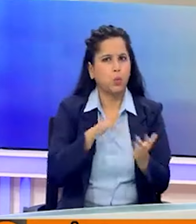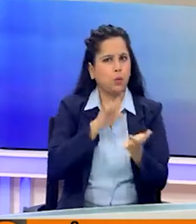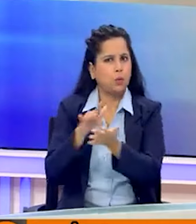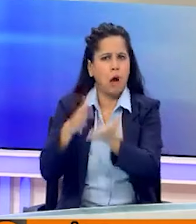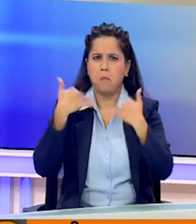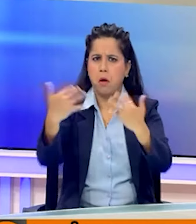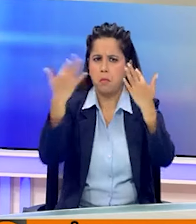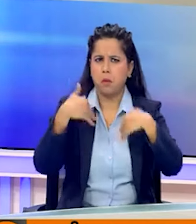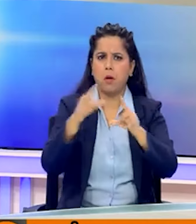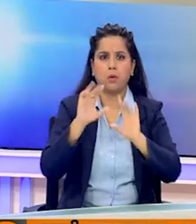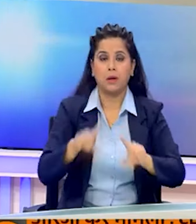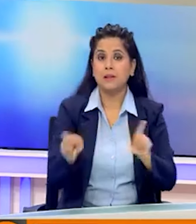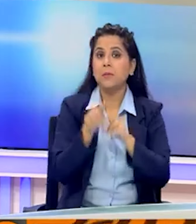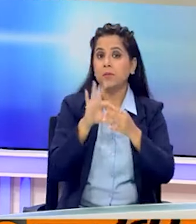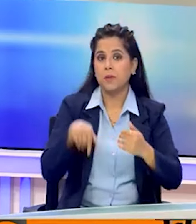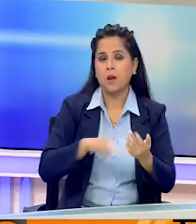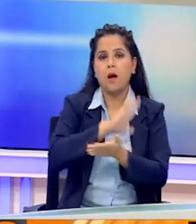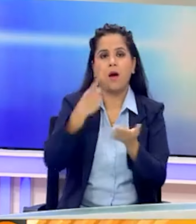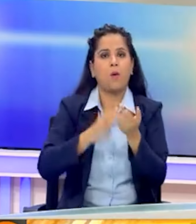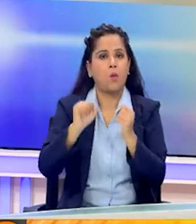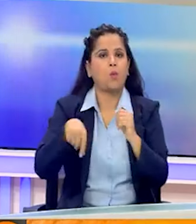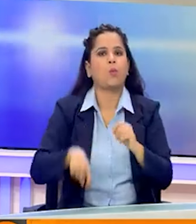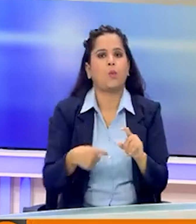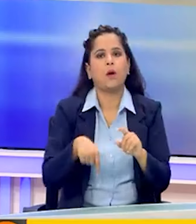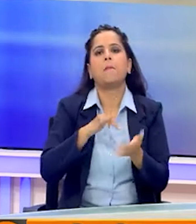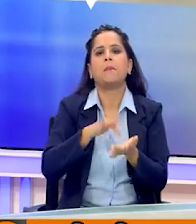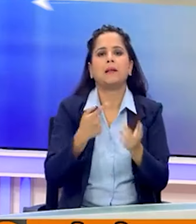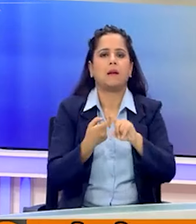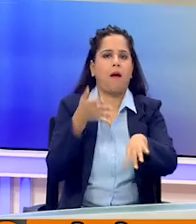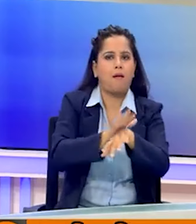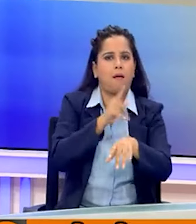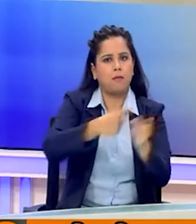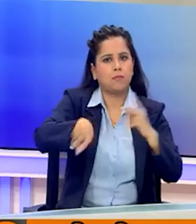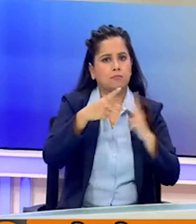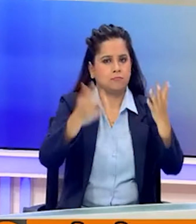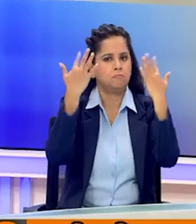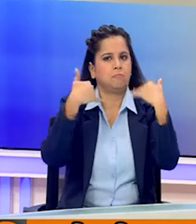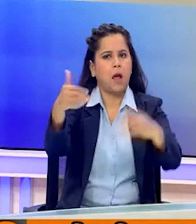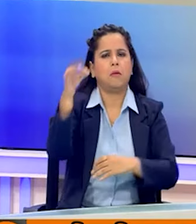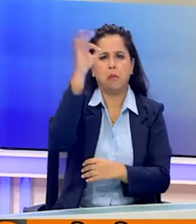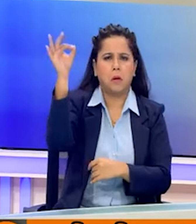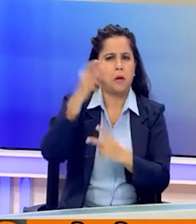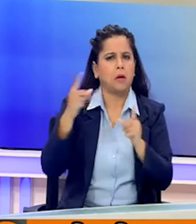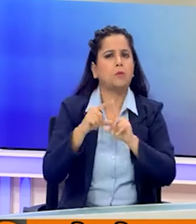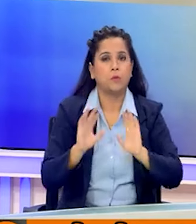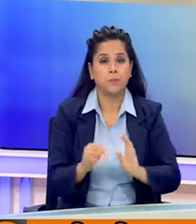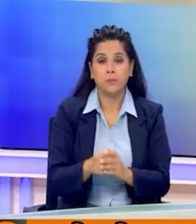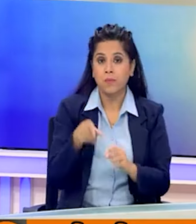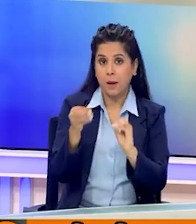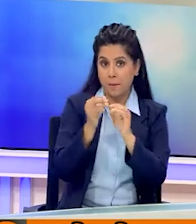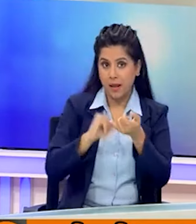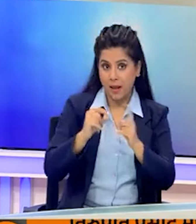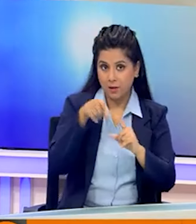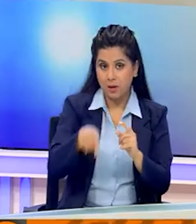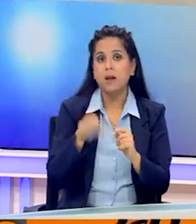हैं और इसी कड़ी में आज वो हर्याणा के करनाल में चुनावी जनसभा को संभोधित करेंगी। हर्याणा में BSP और